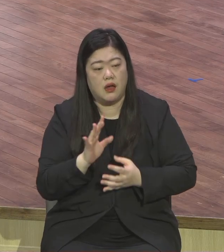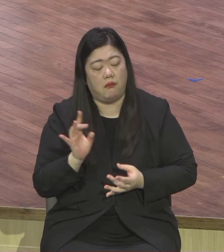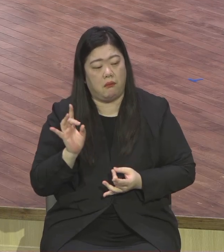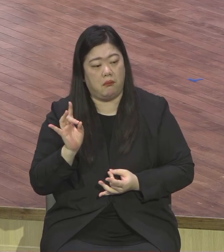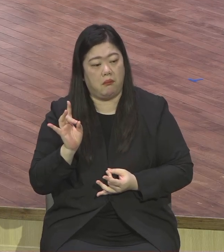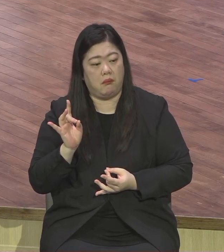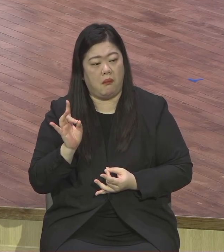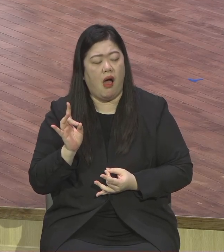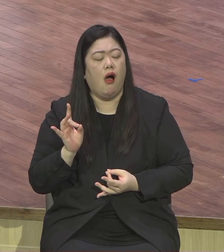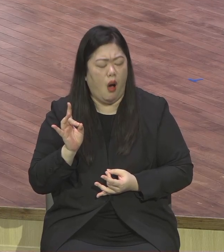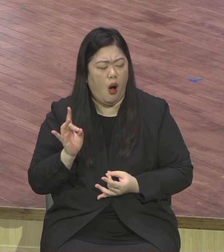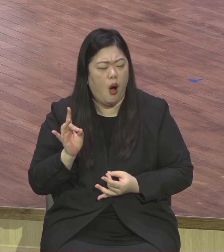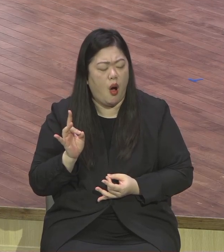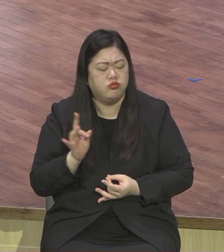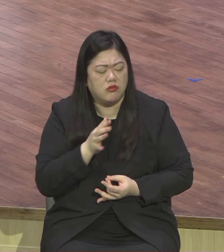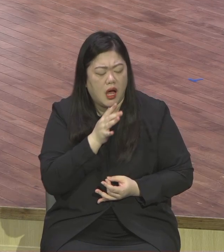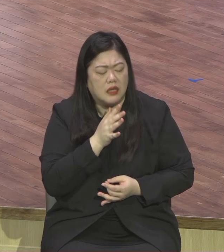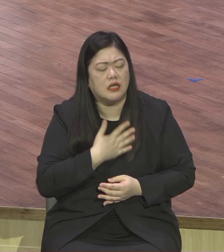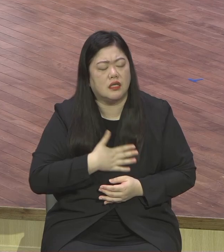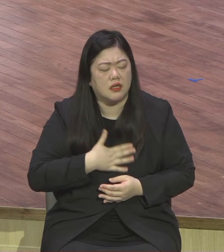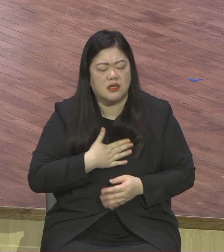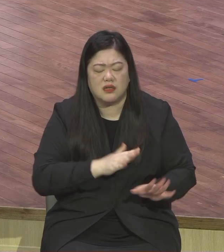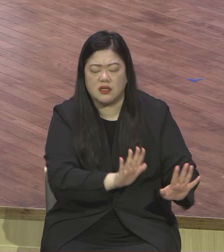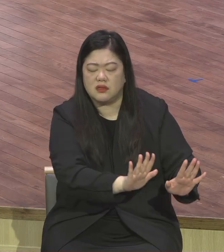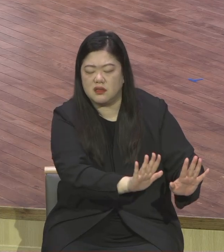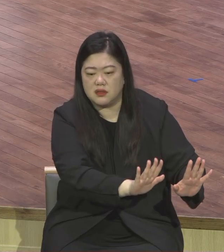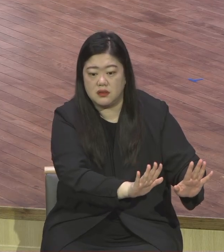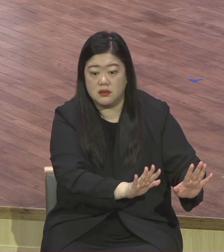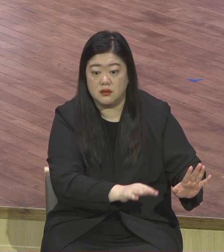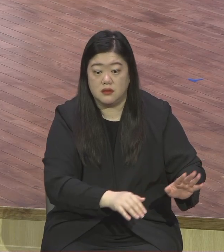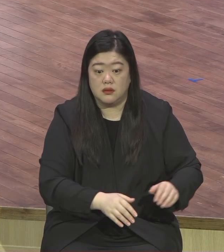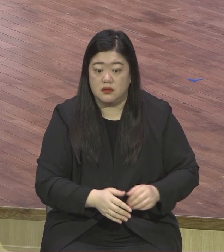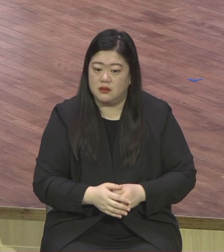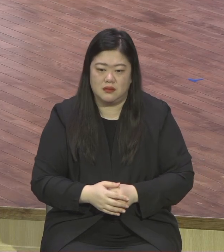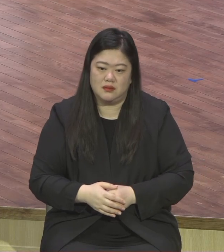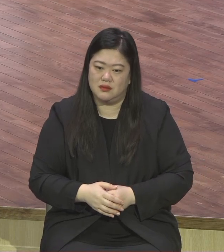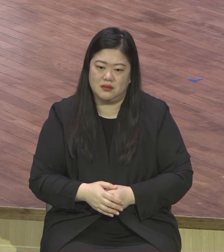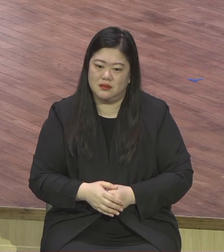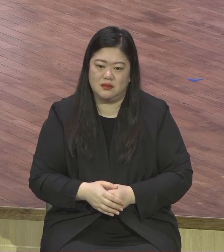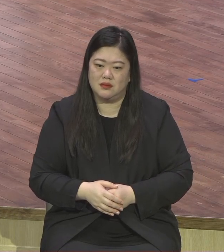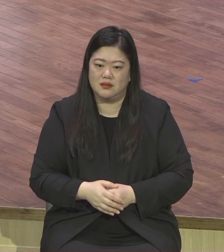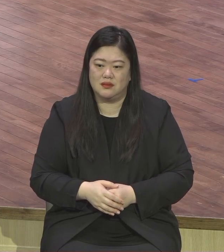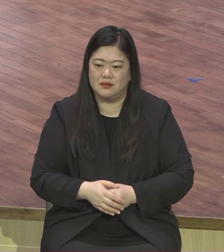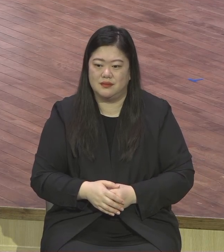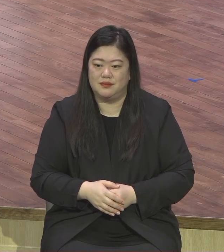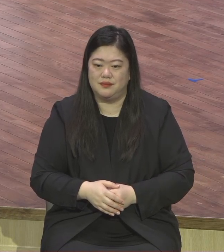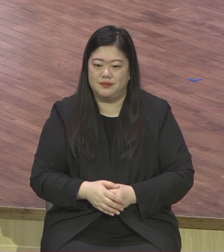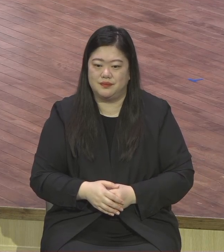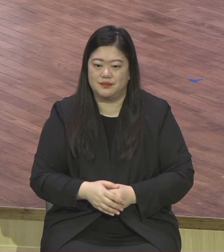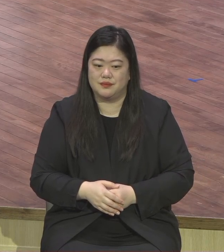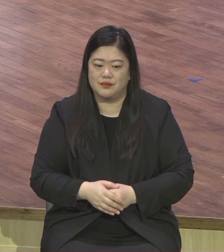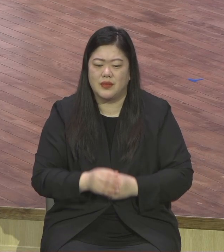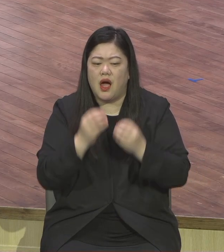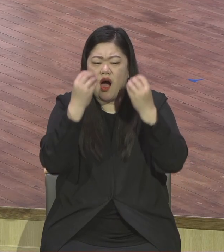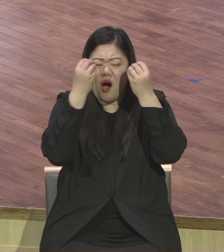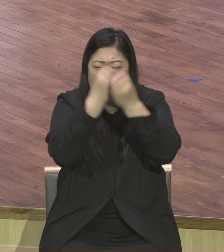부담스러워하고 힘들어하고 쉽게 결정을 못 내려요 그러니까 이런 오해들을 많이 하고 있기 때문에